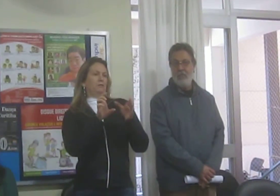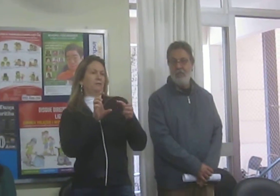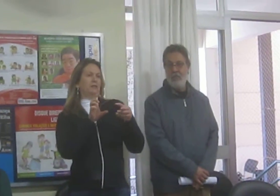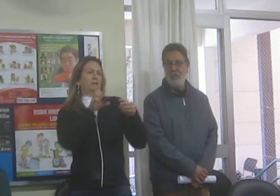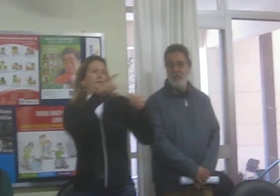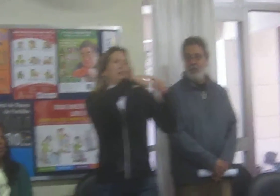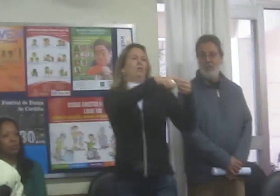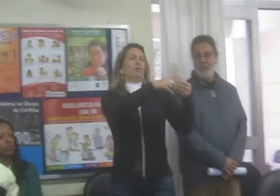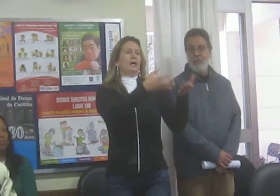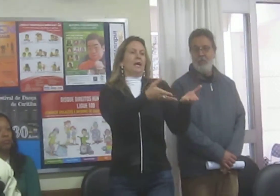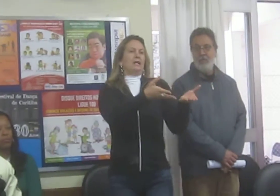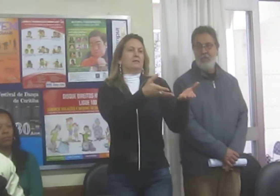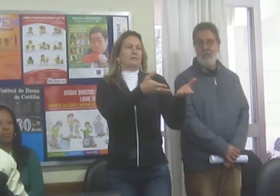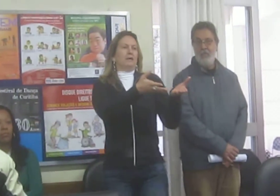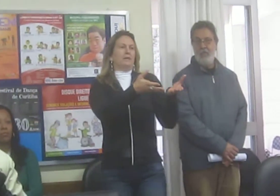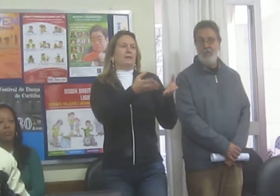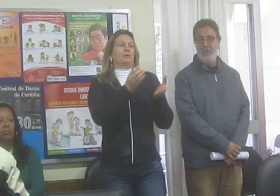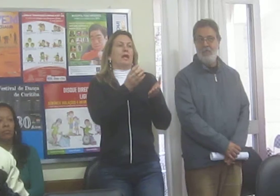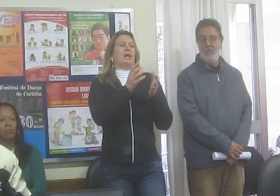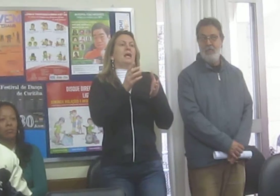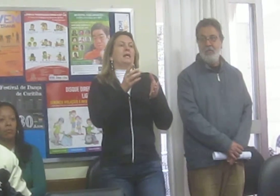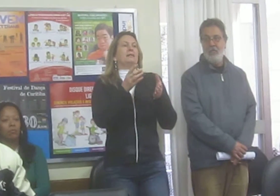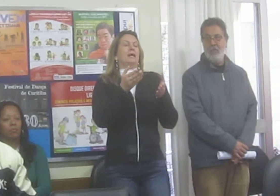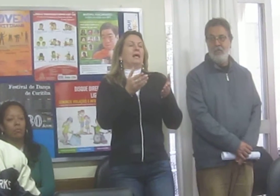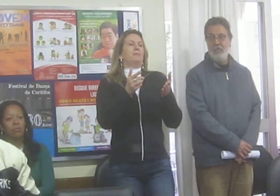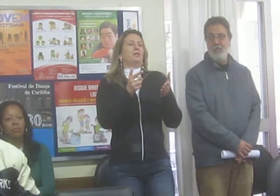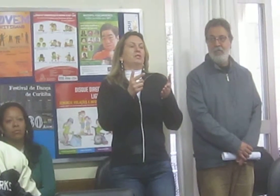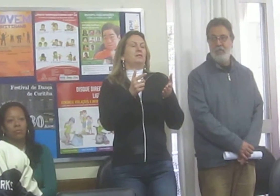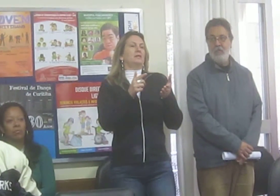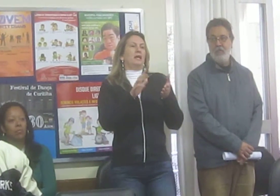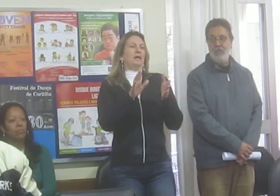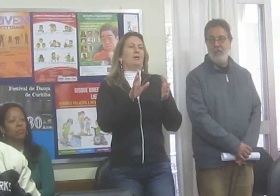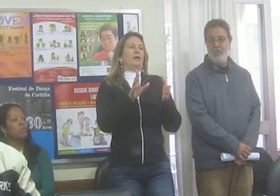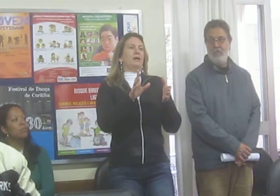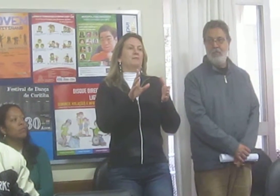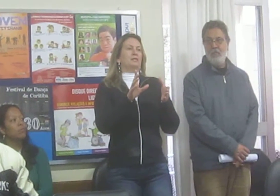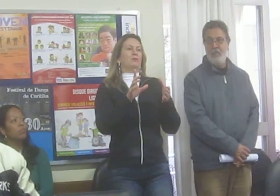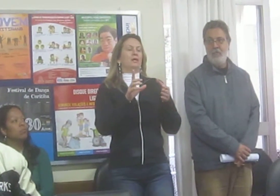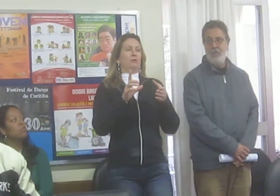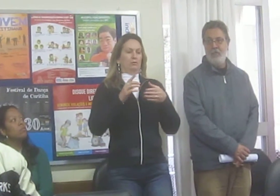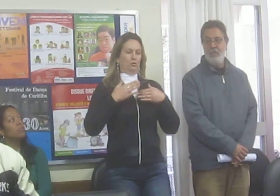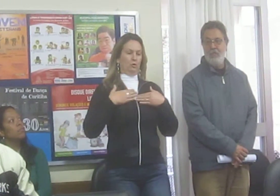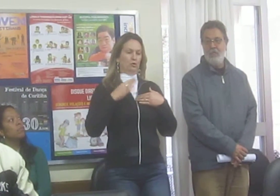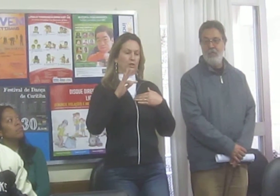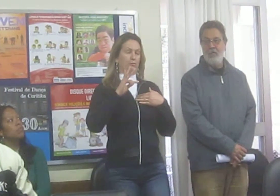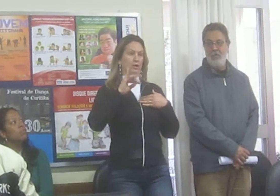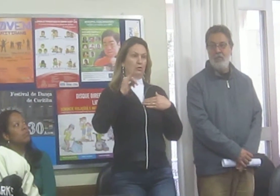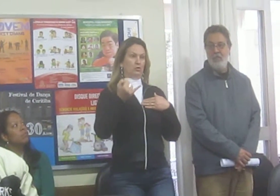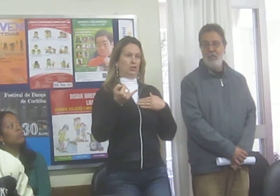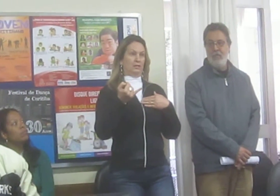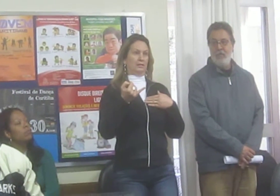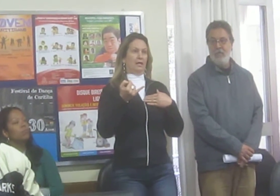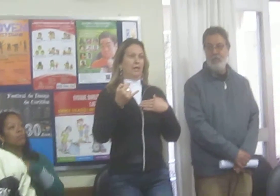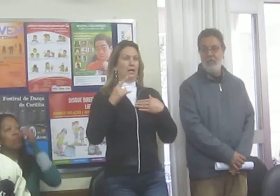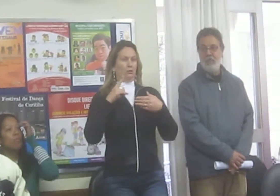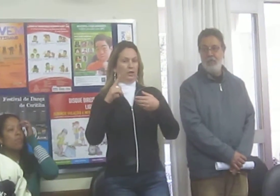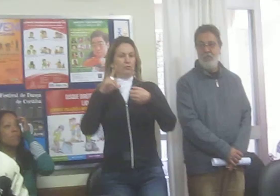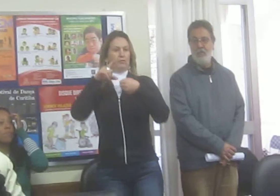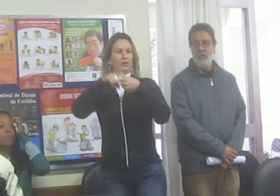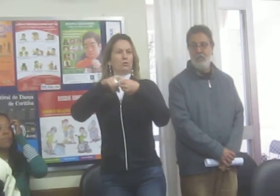se vinculou eles. Mas eles já... Não, mas eles já... intérpretes... Por exemplo, no Tribunal de Justiça, eu tenho vínculo